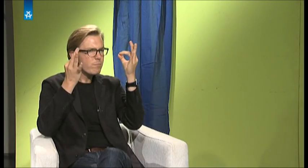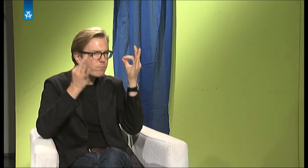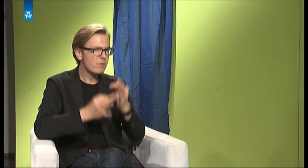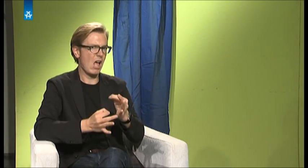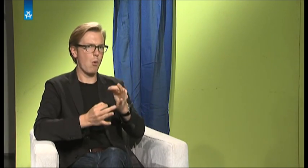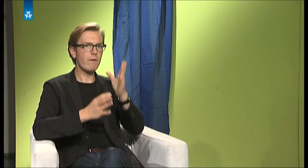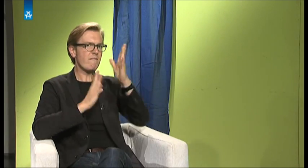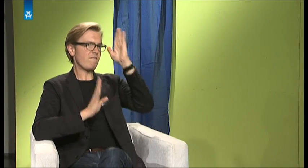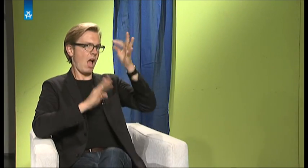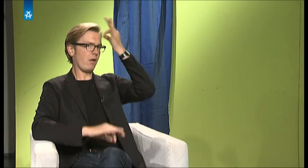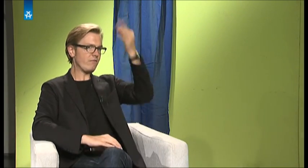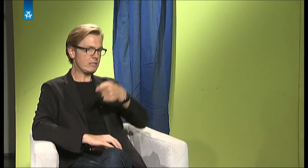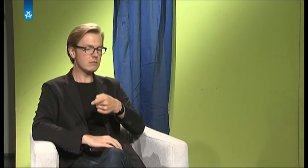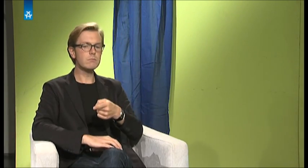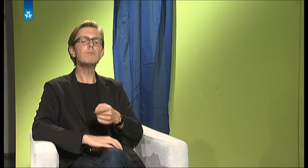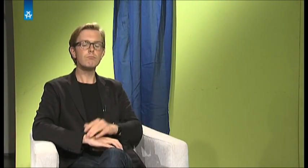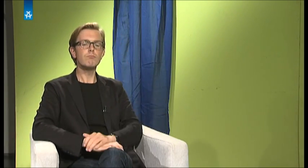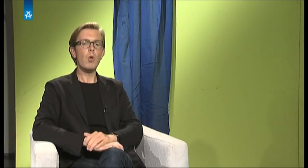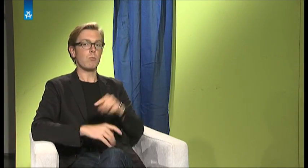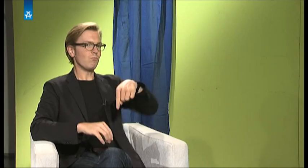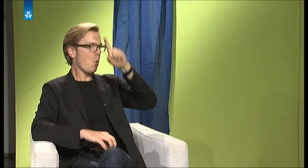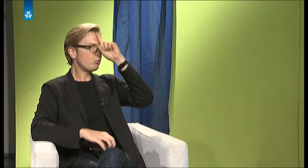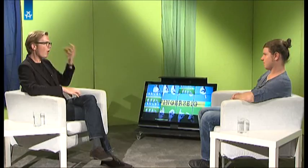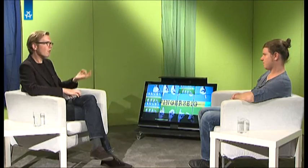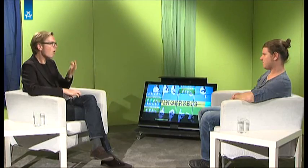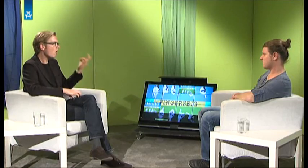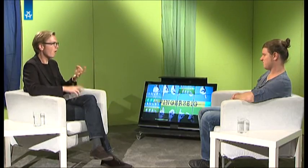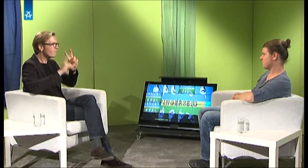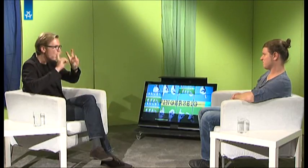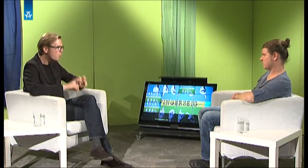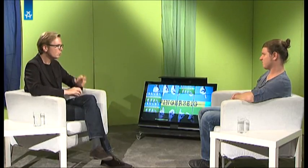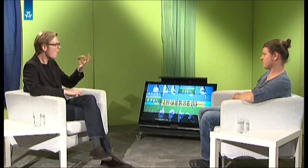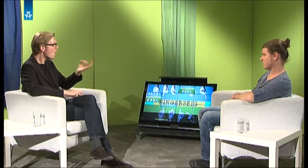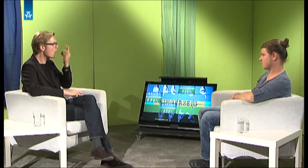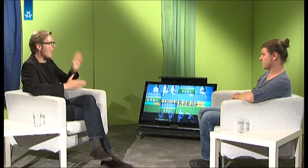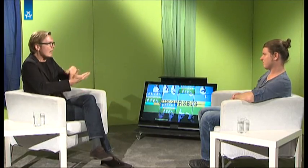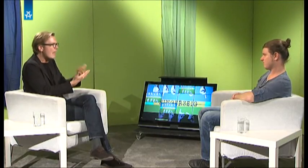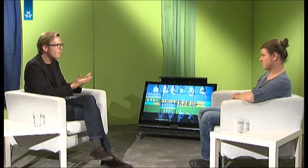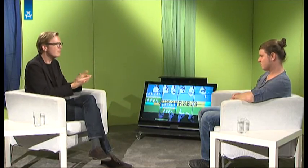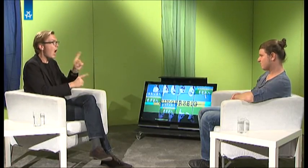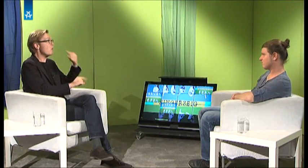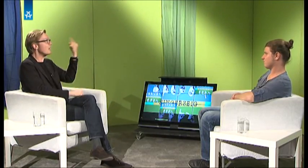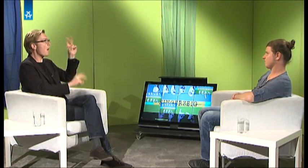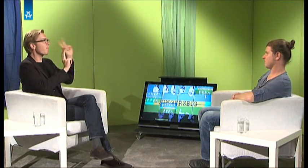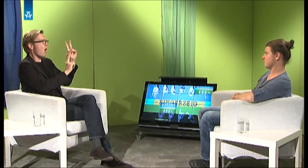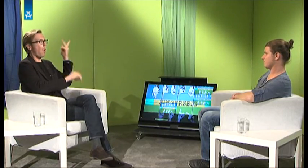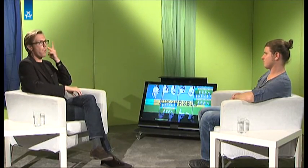Deutschland viel zu wenig Forschung und auch viel zu wenig Forschungsergebnisse. Und ich glaube, dass da auch viele hörende Lehrer ein bisschen überfordert sind,